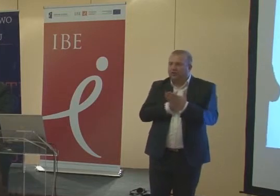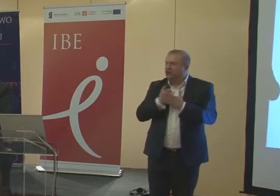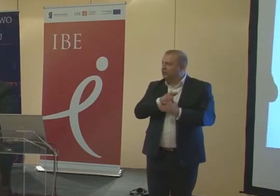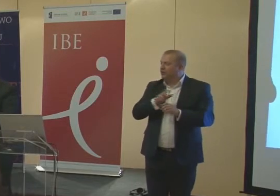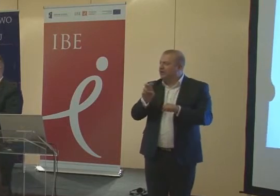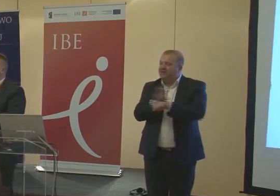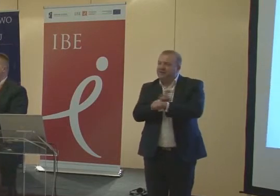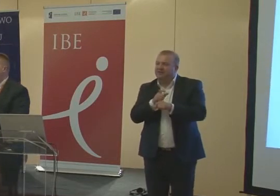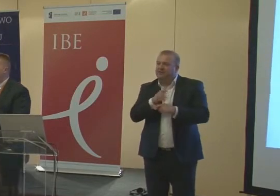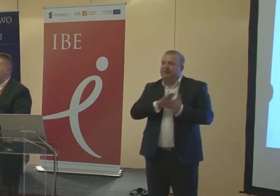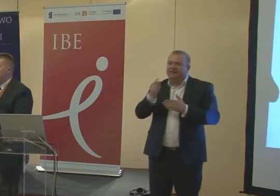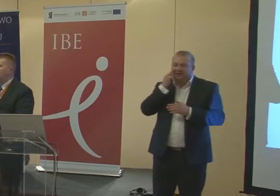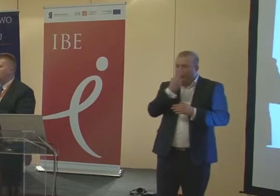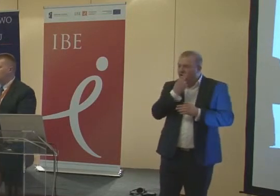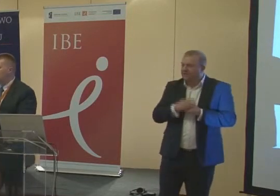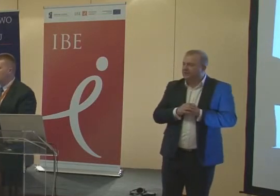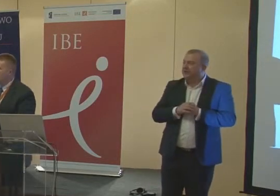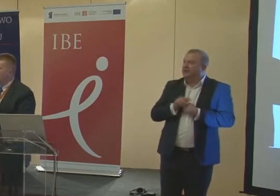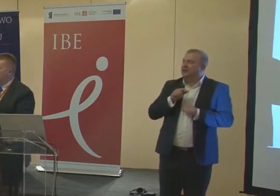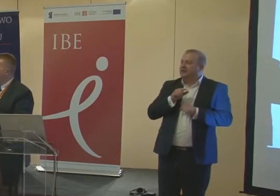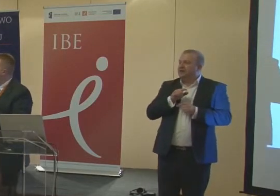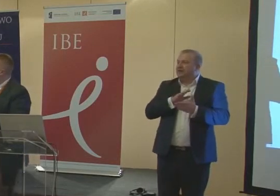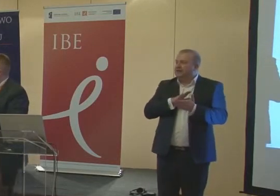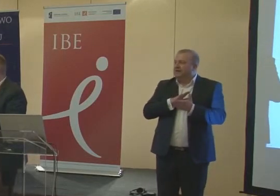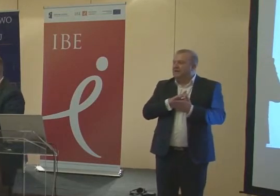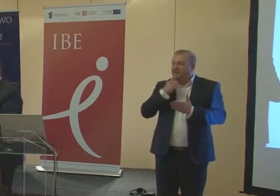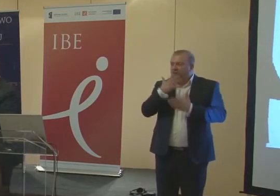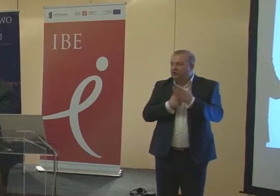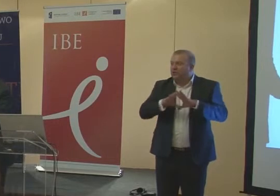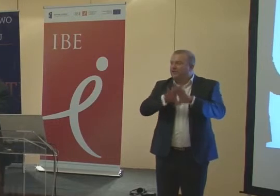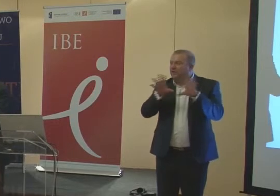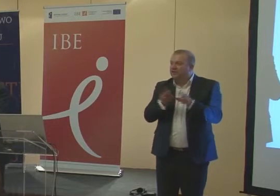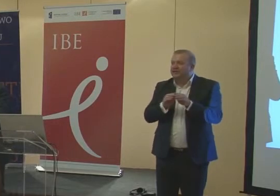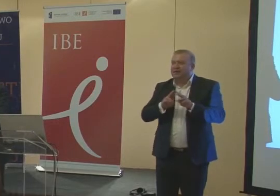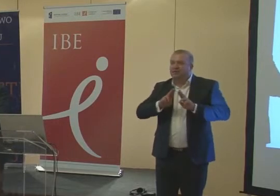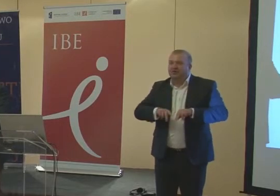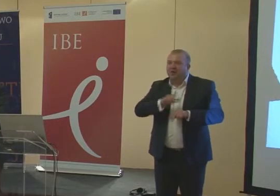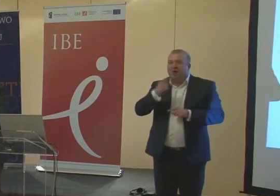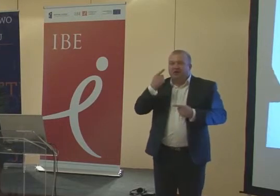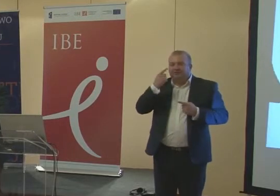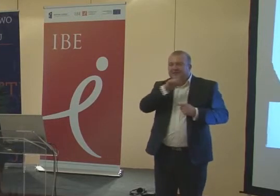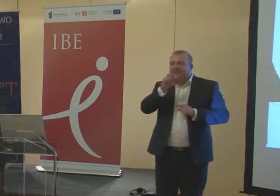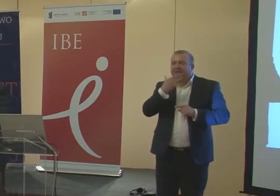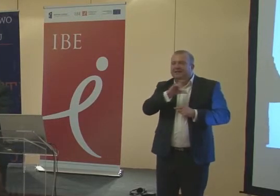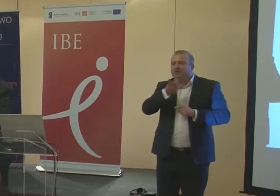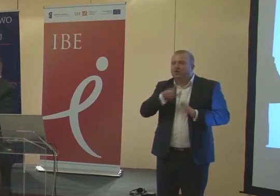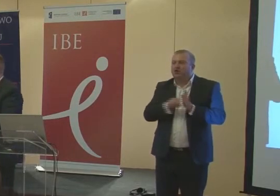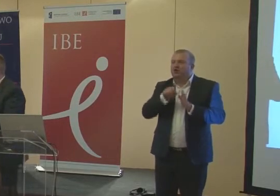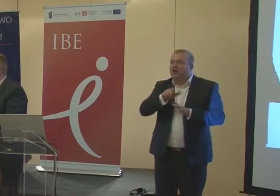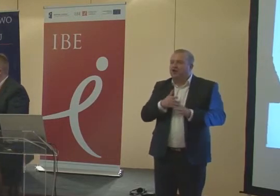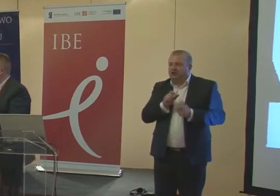technikami bezwzrokowymi, czyli wykorzystuje wszystkie pozostałe zmysły do tego, żeby